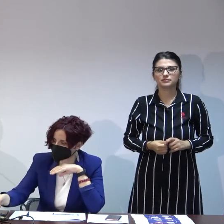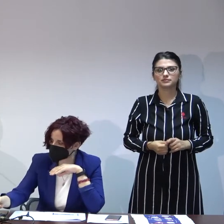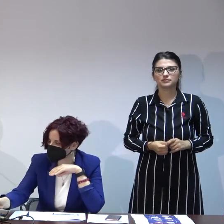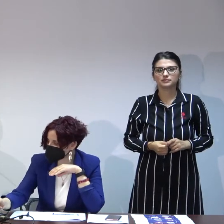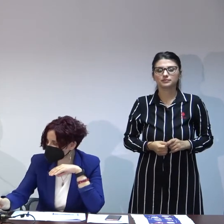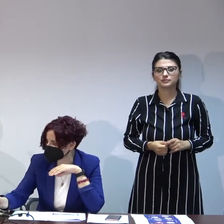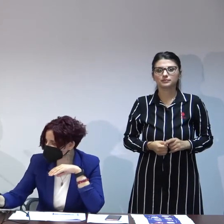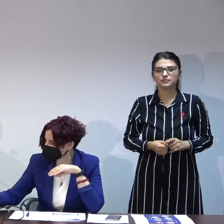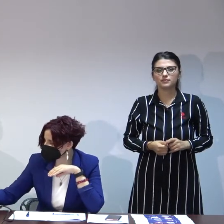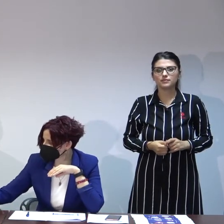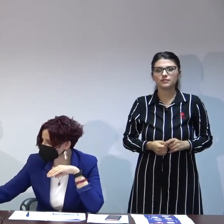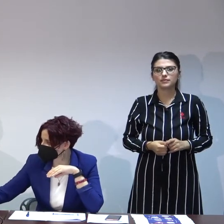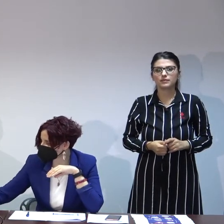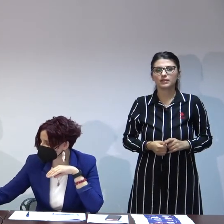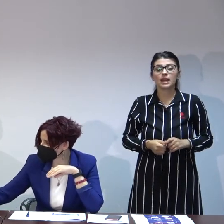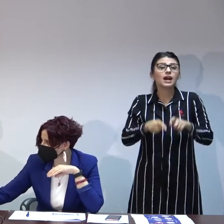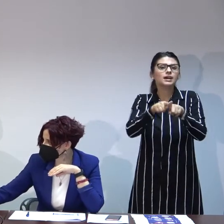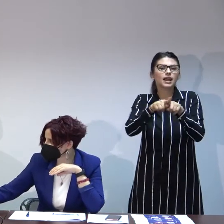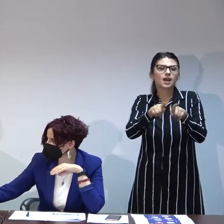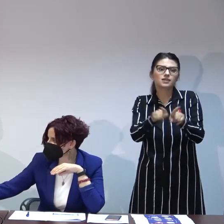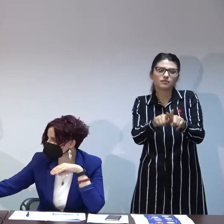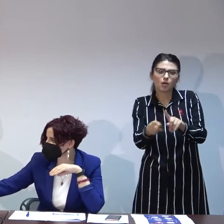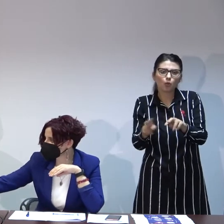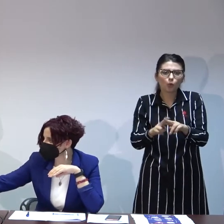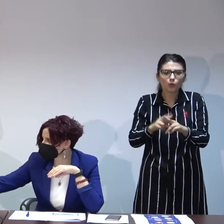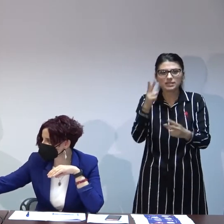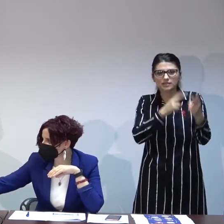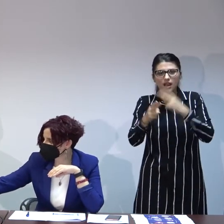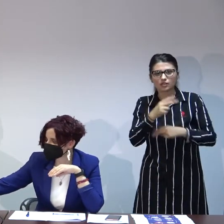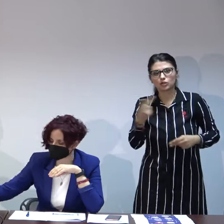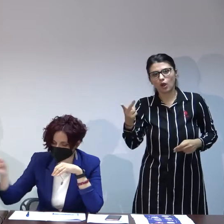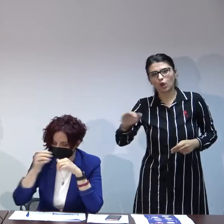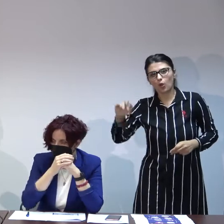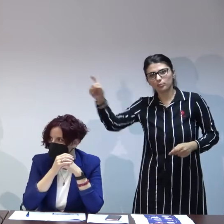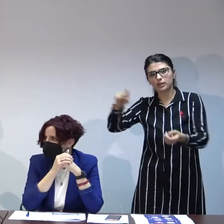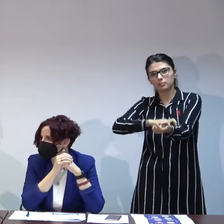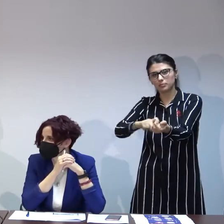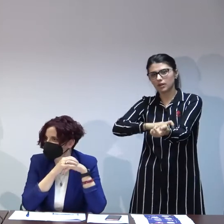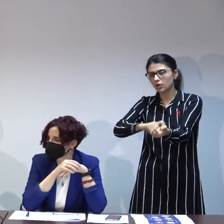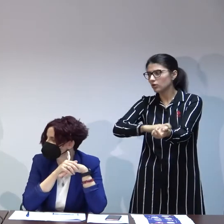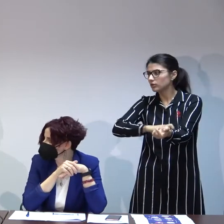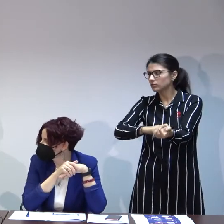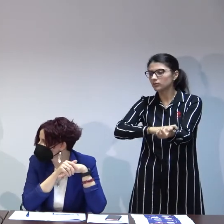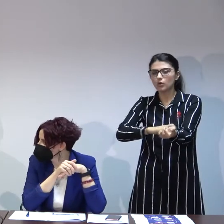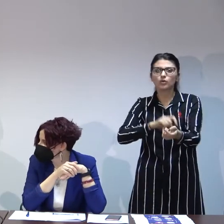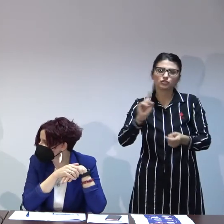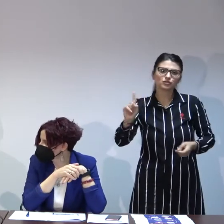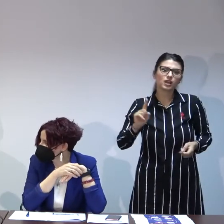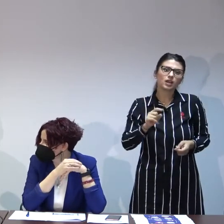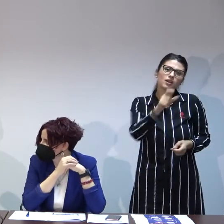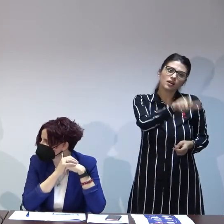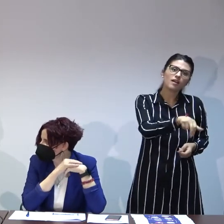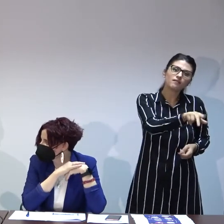Relația cu cu cei doi copii biologici să se comportă mai mult ca